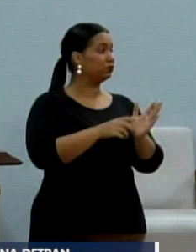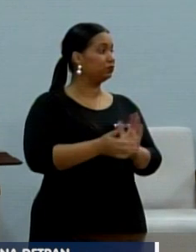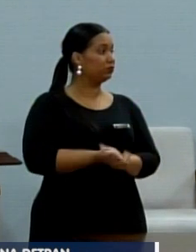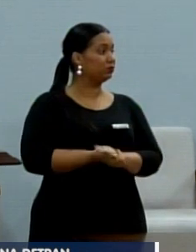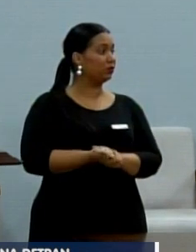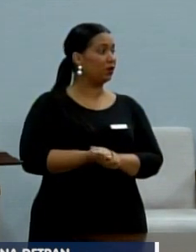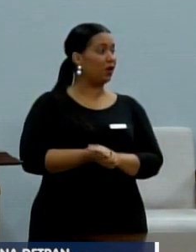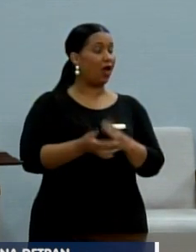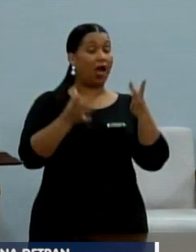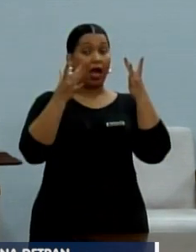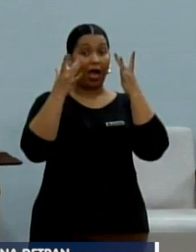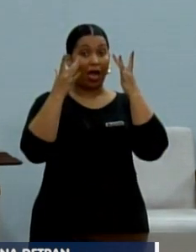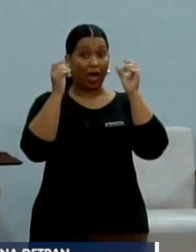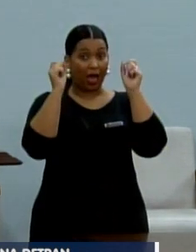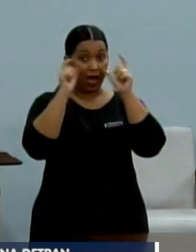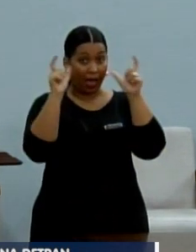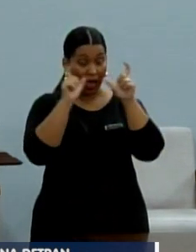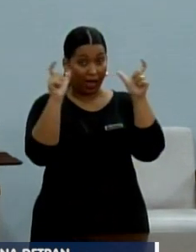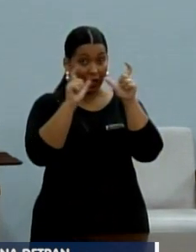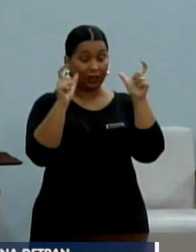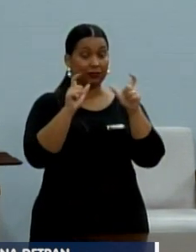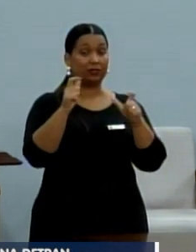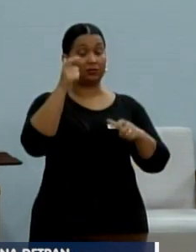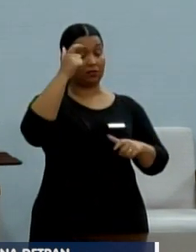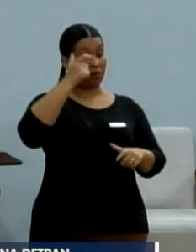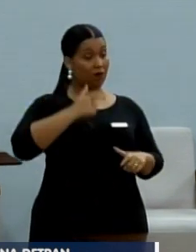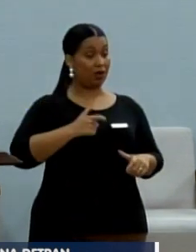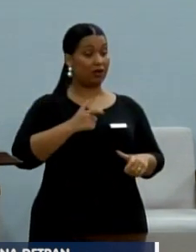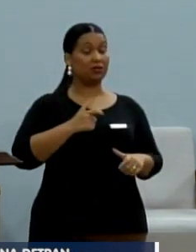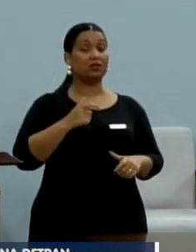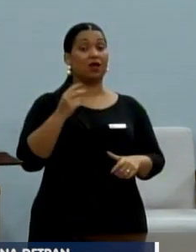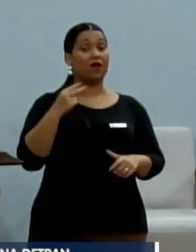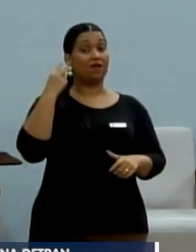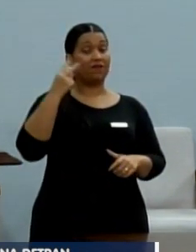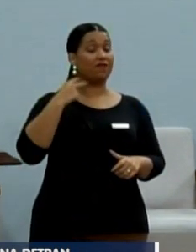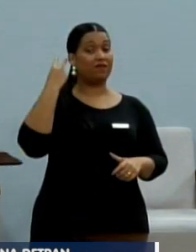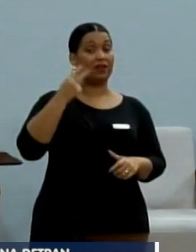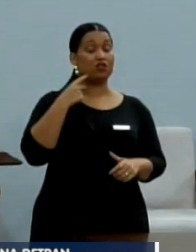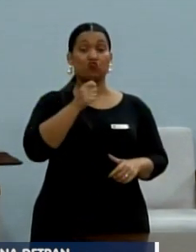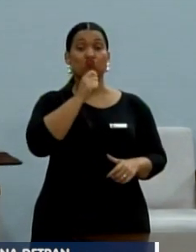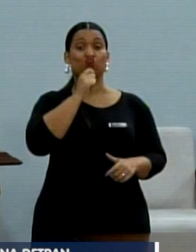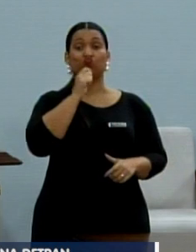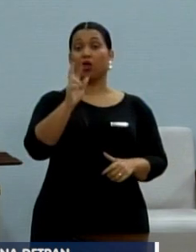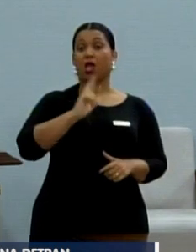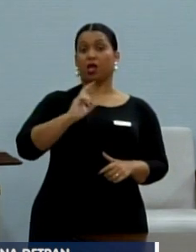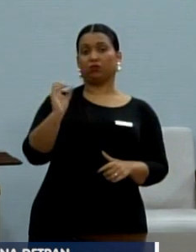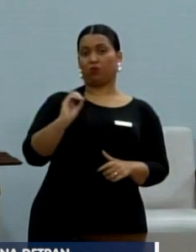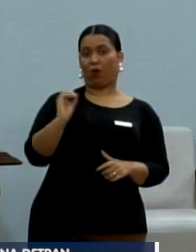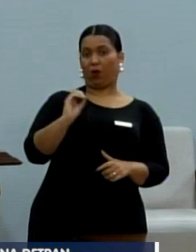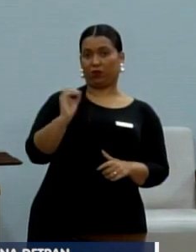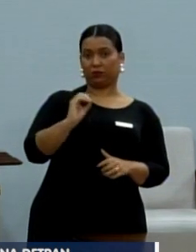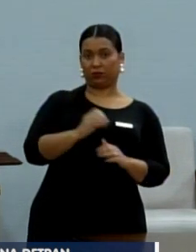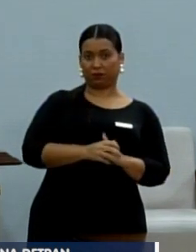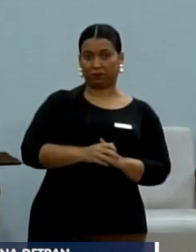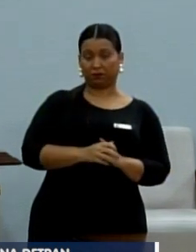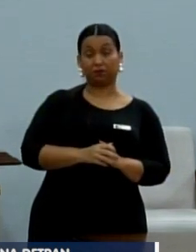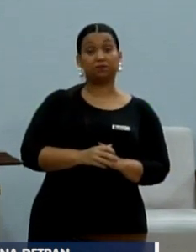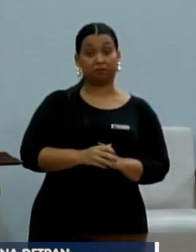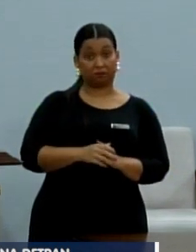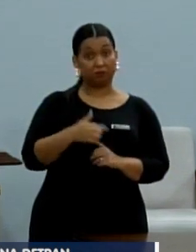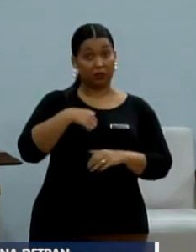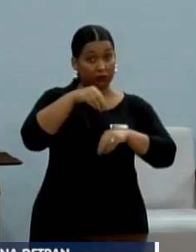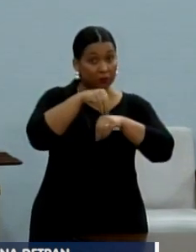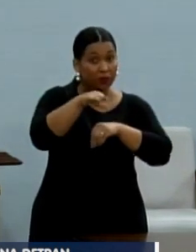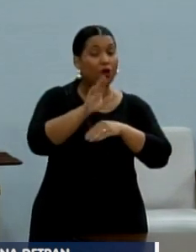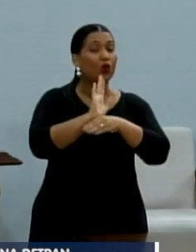presta atenção, porém ainda esse vereador não teve nenhuma resposta. E eu vou passar para